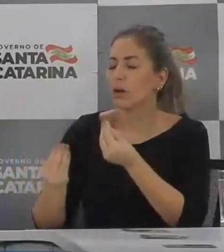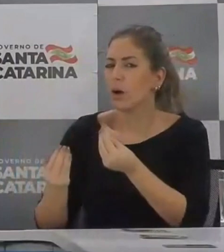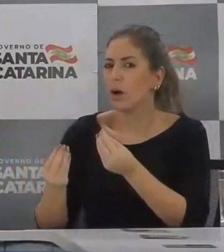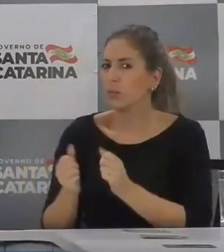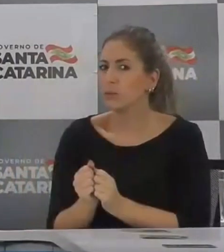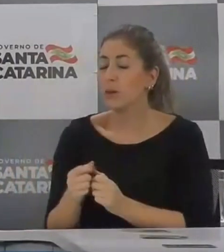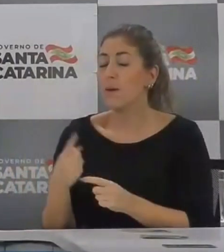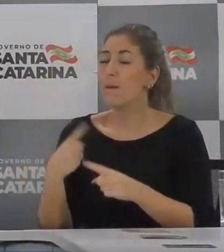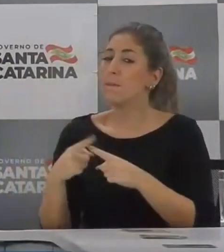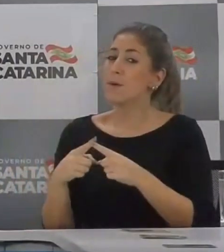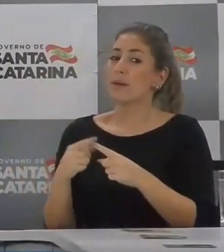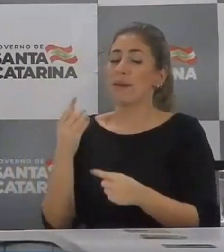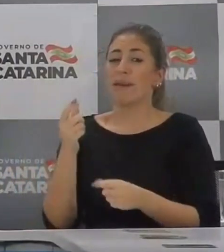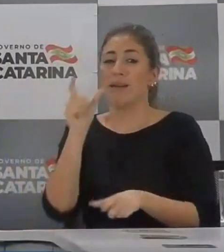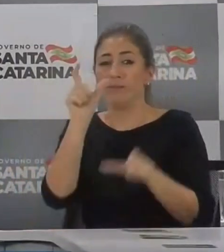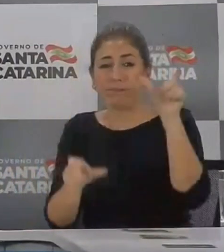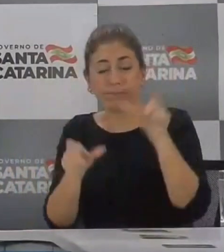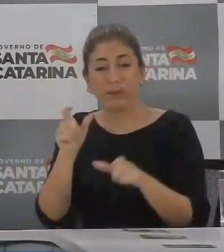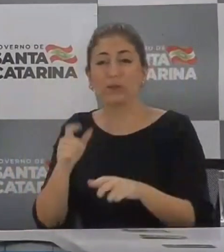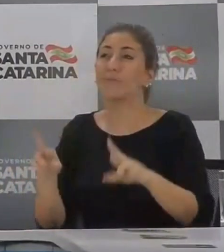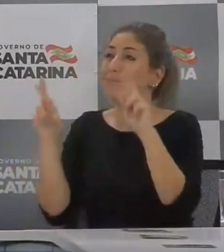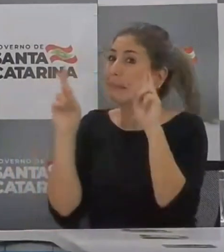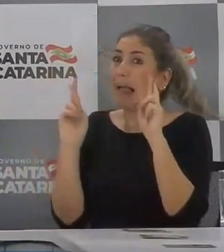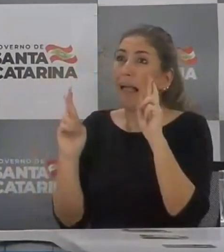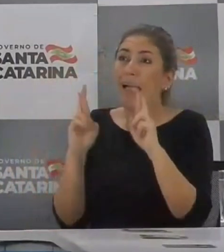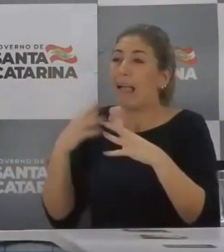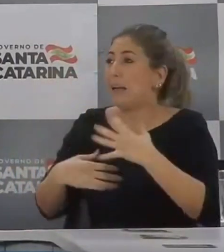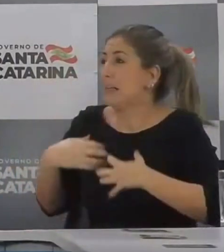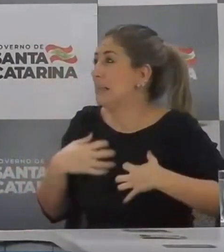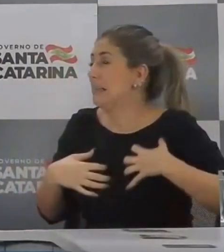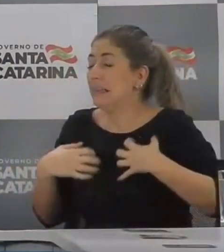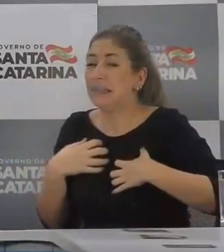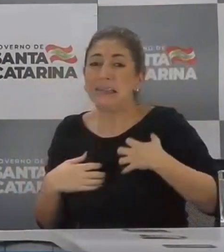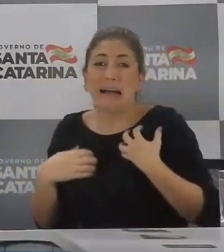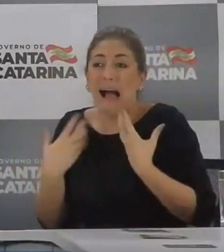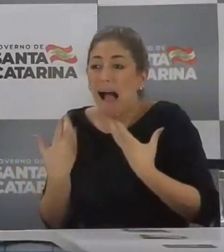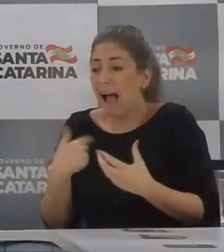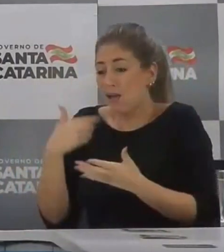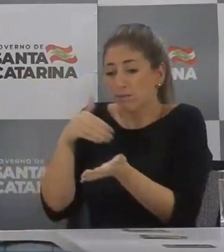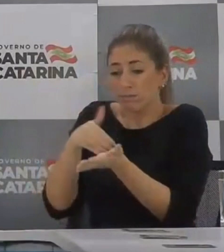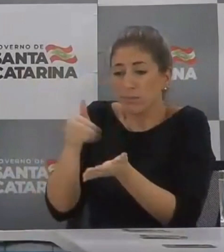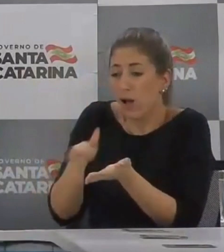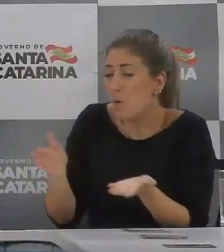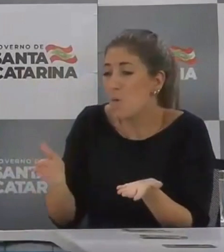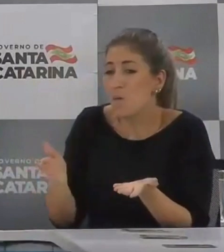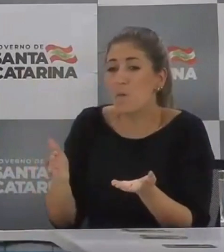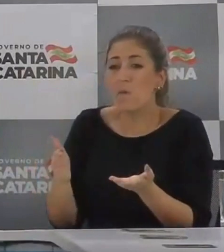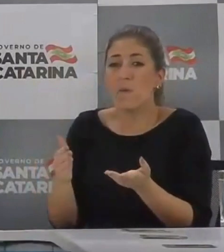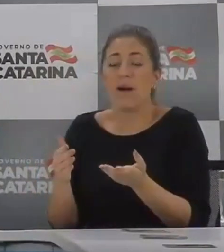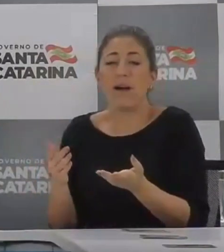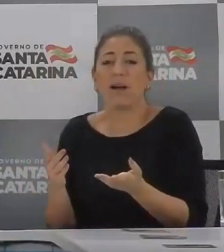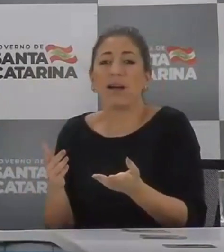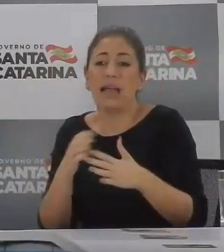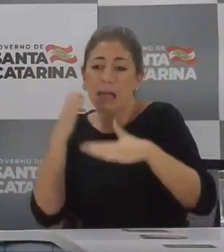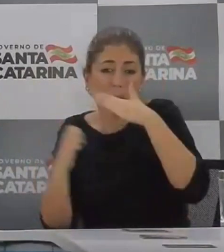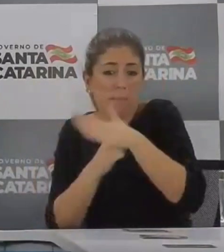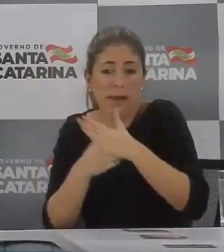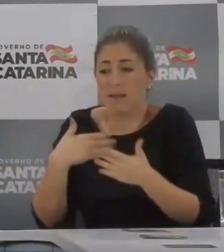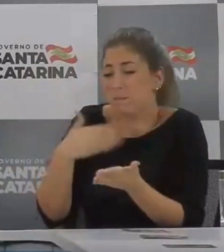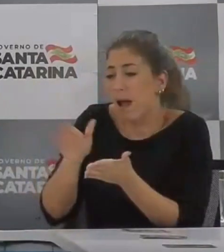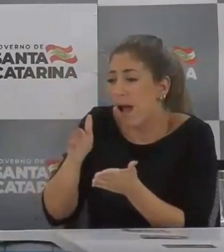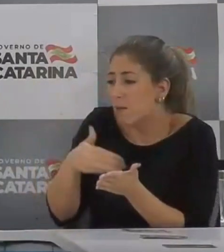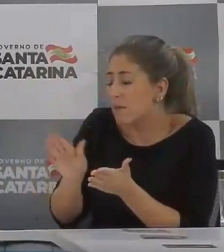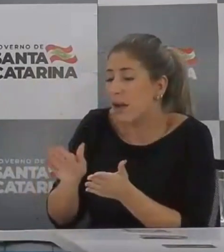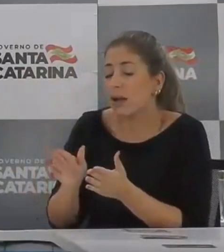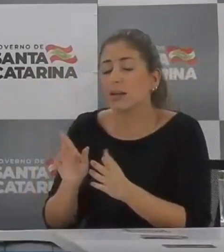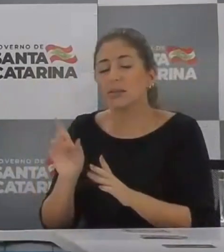e é natural a pergunta, do desemprego, enfim, é uma expectativa que nós não queremos nutrir. Eu tenho dito